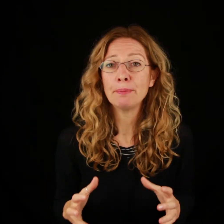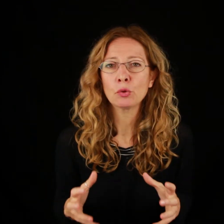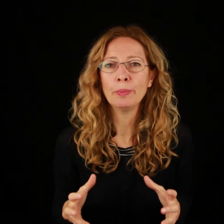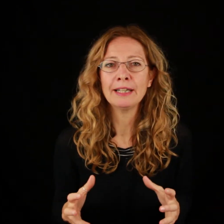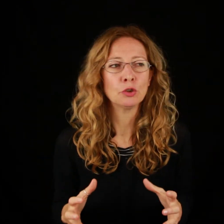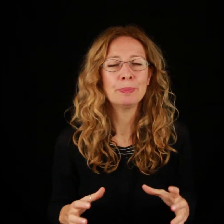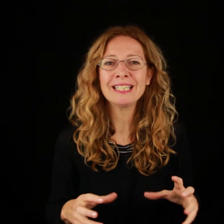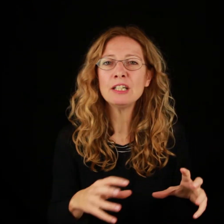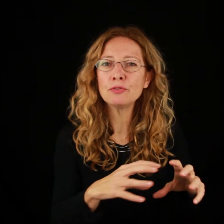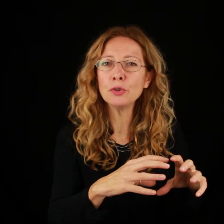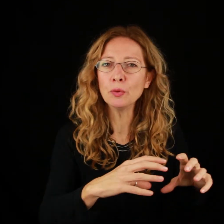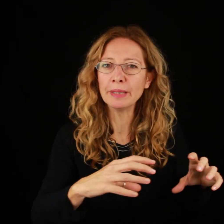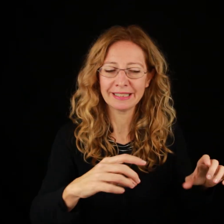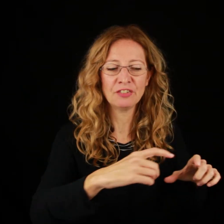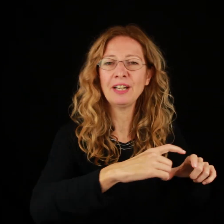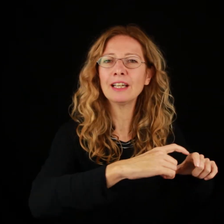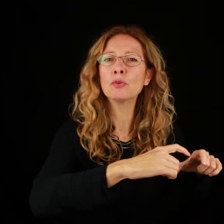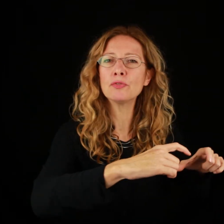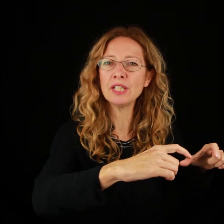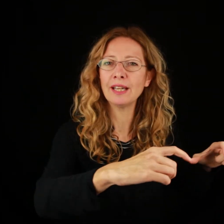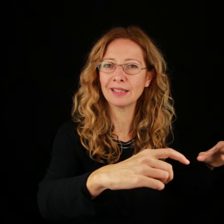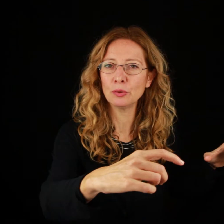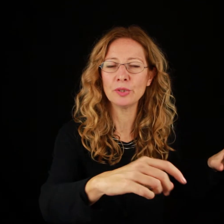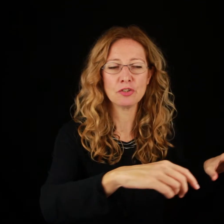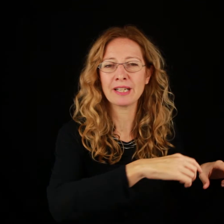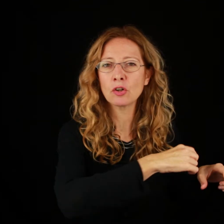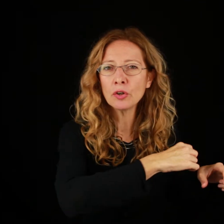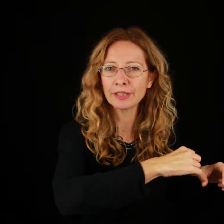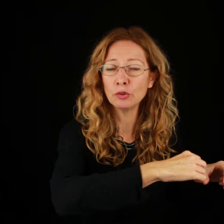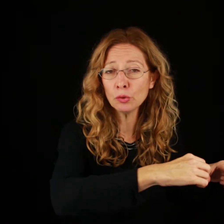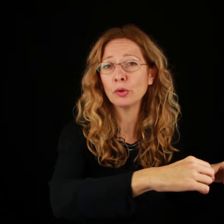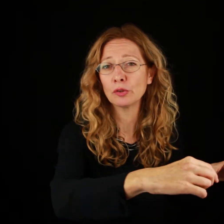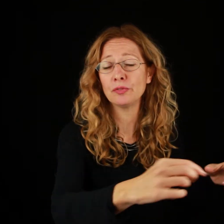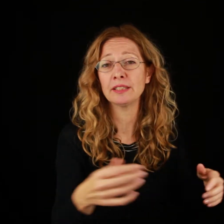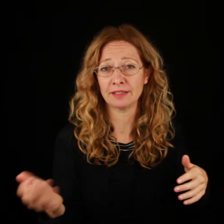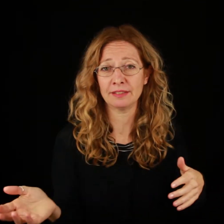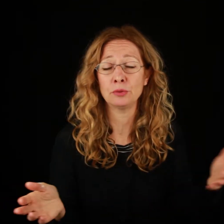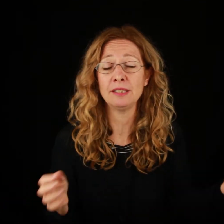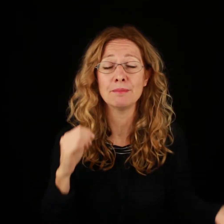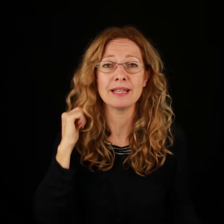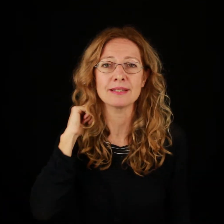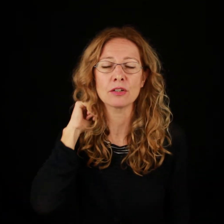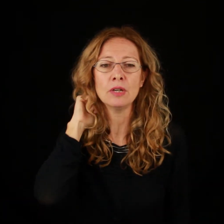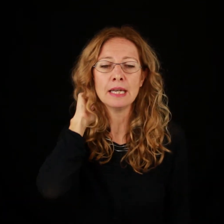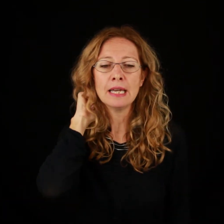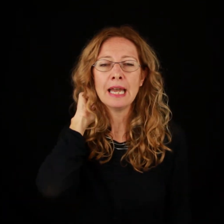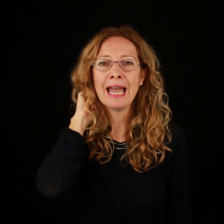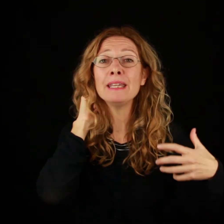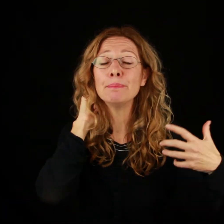preoccupato perché il fiume che fa da confine anche lui, cioè che corre lungo il confine tra Stati Uniti e Messico, è in